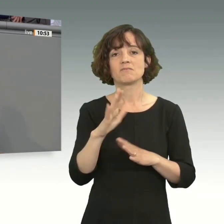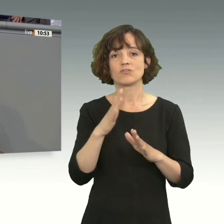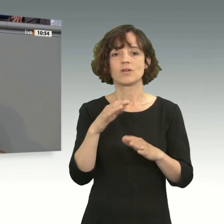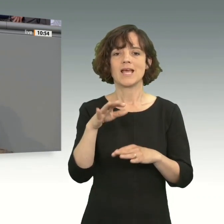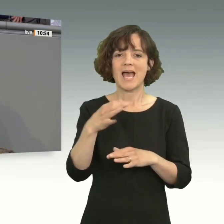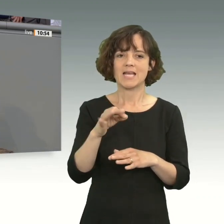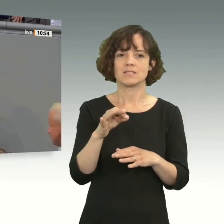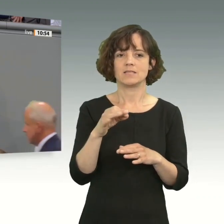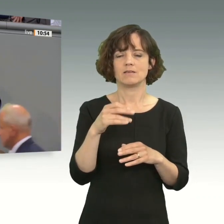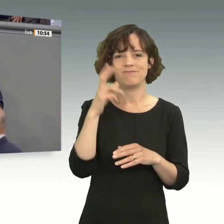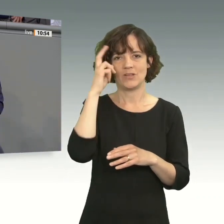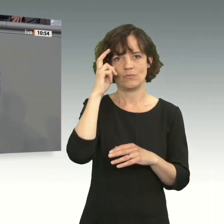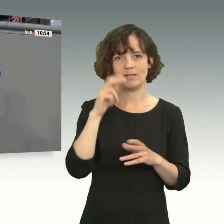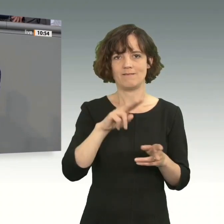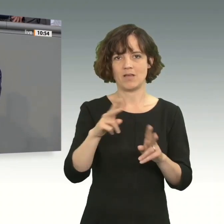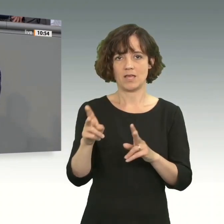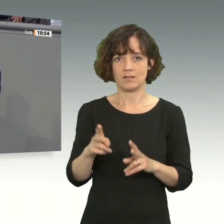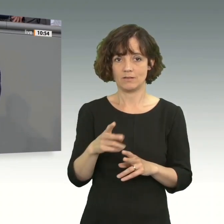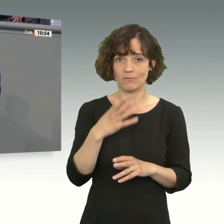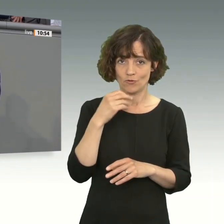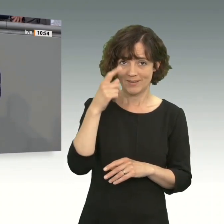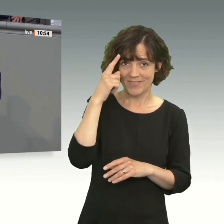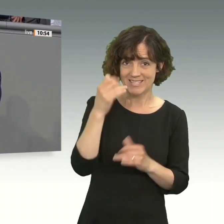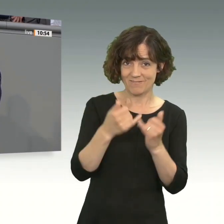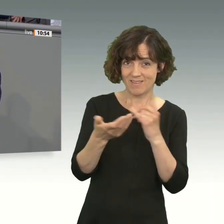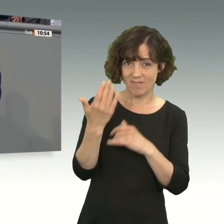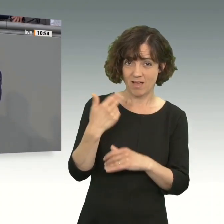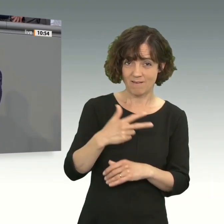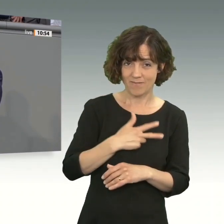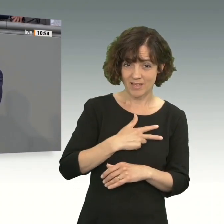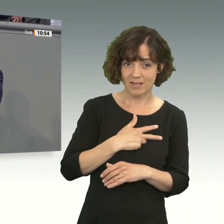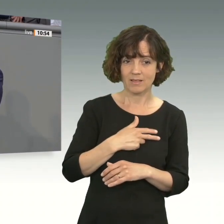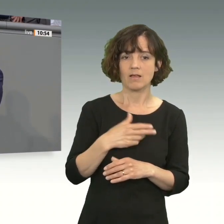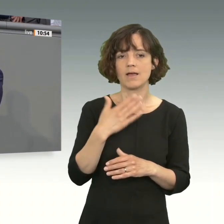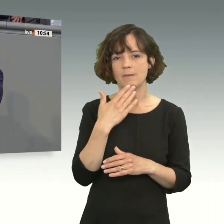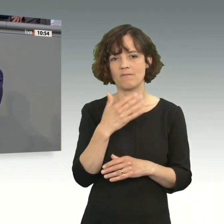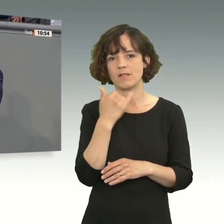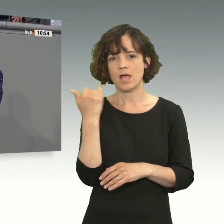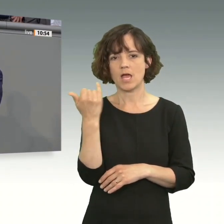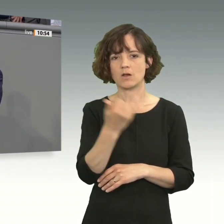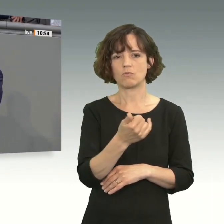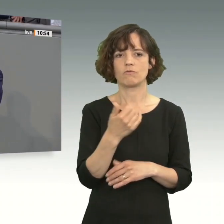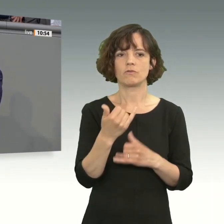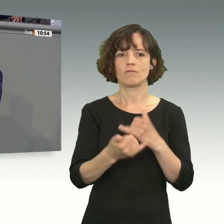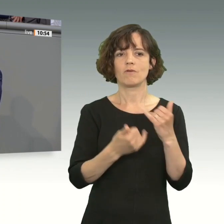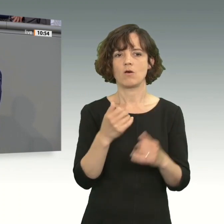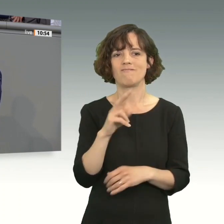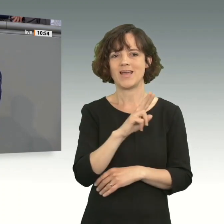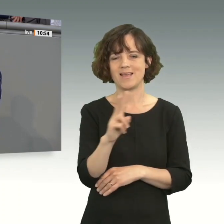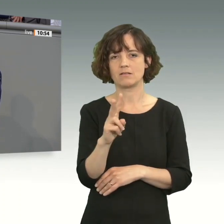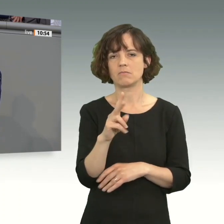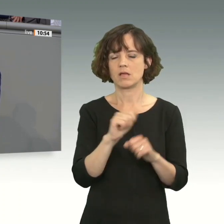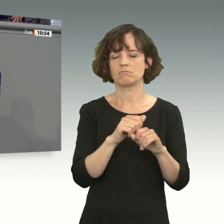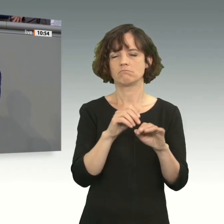vernünftige Variante. Und wenn Sie das wissen wollen, wie das wirklich war, dann rufen Sie Frau Vajant an. Die kann Ihnen das genau erklären. Wenn Sie